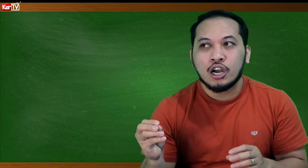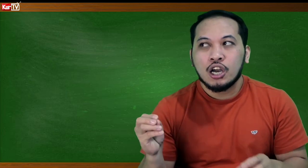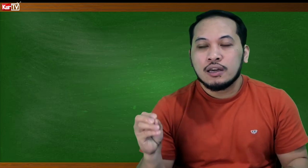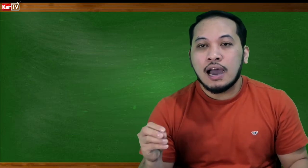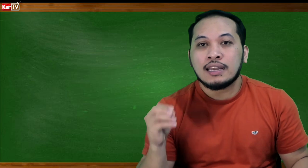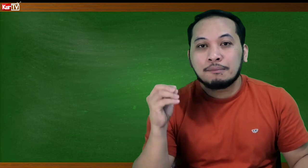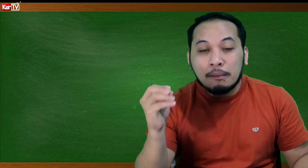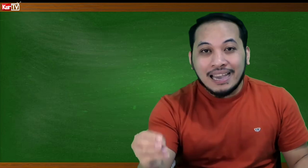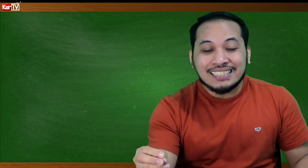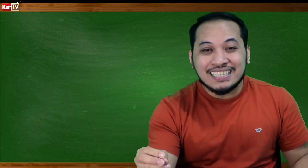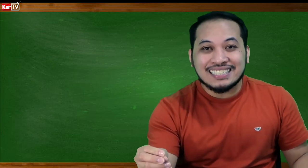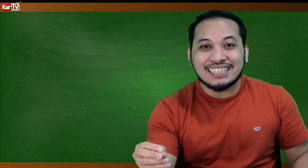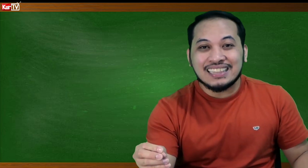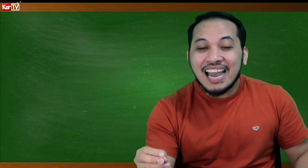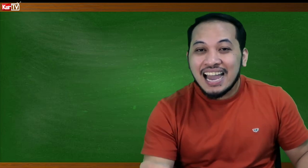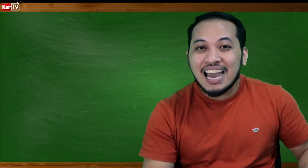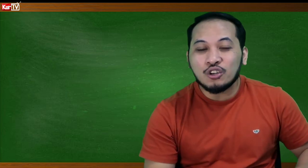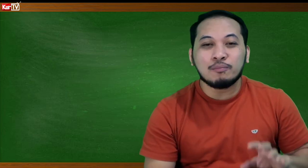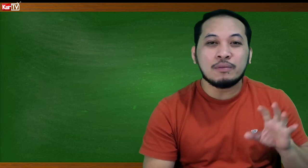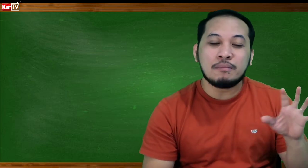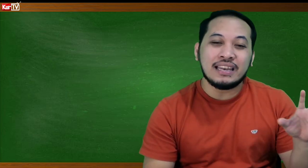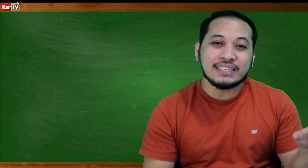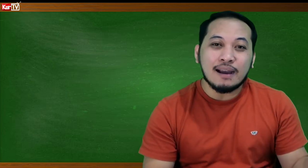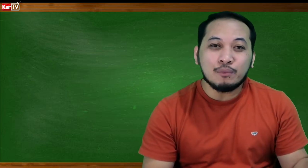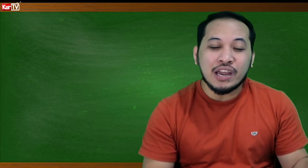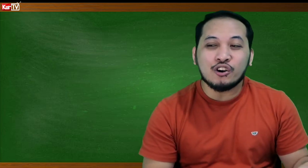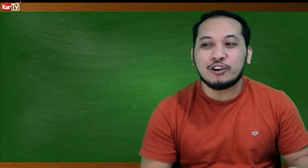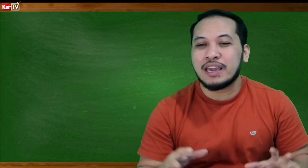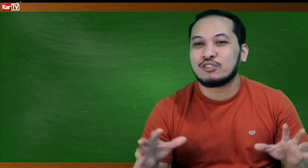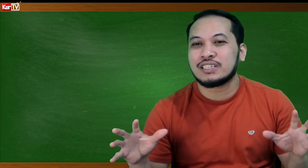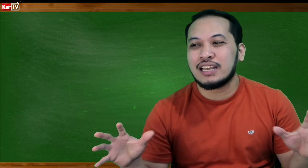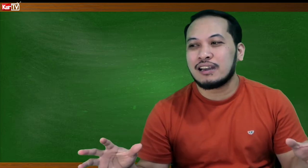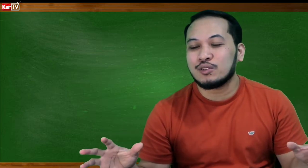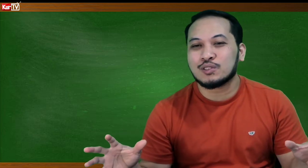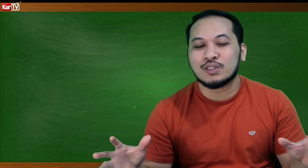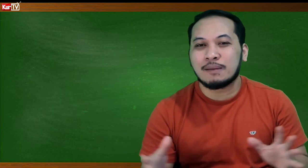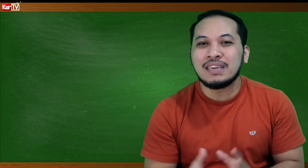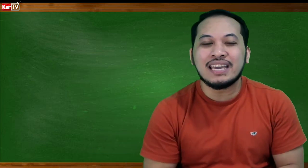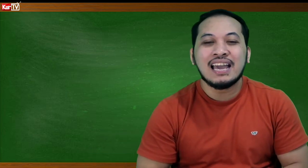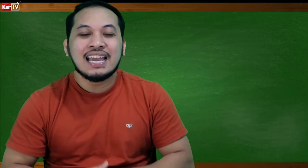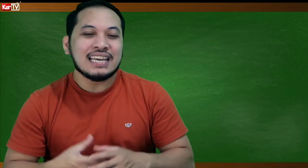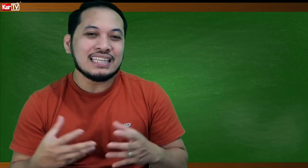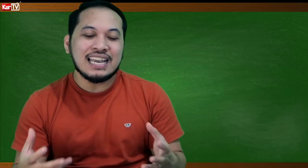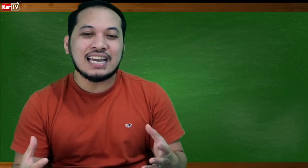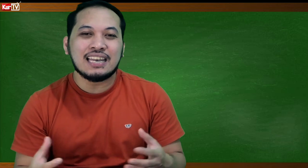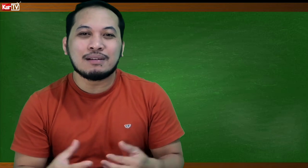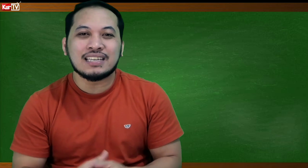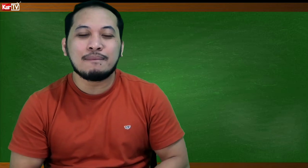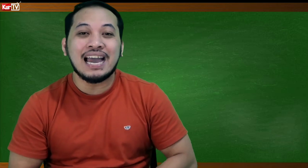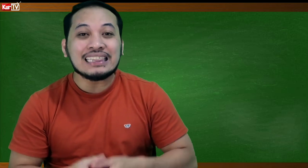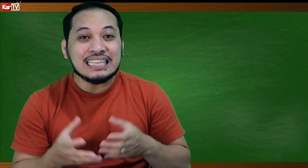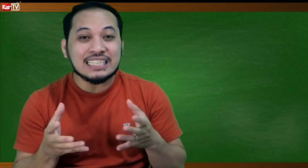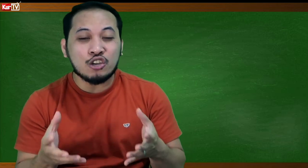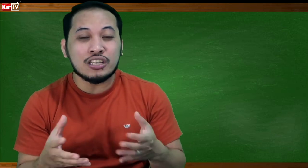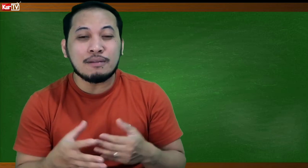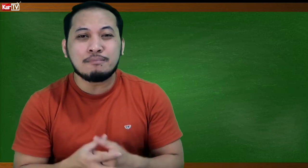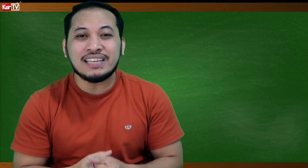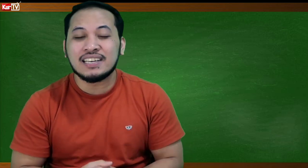nagbabayad sila sa tindahan or bumibili somewhere or meron silang gustong sabihin na hindi nga nila masabi at least kayo na may basic